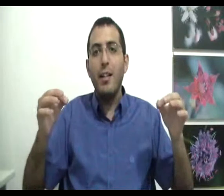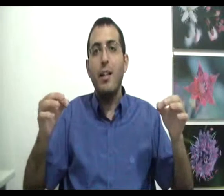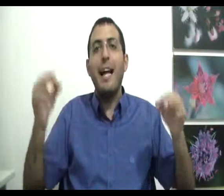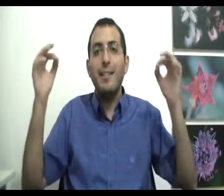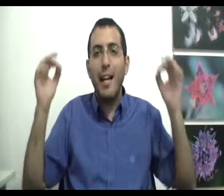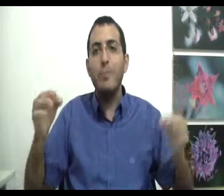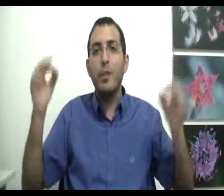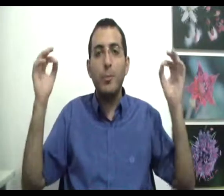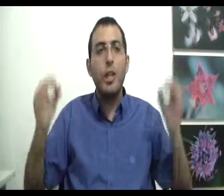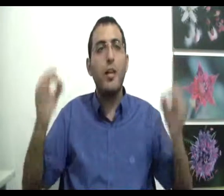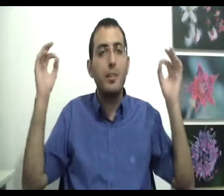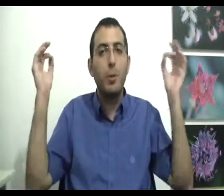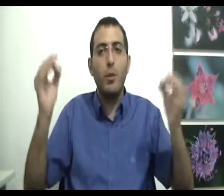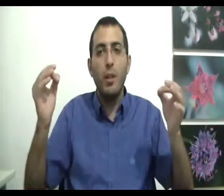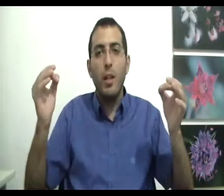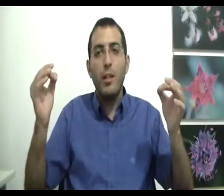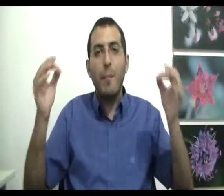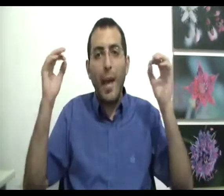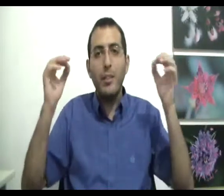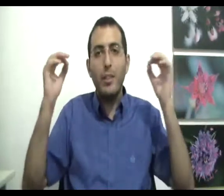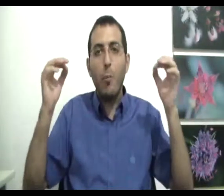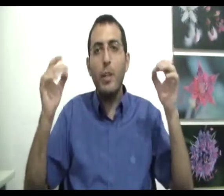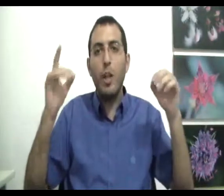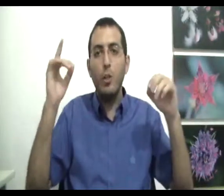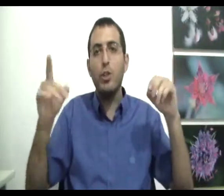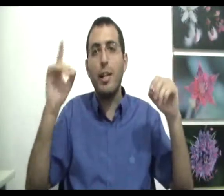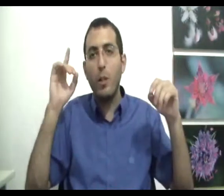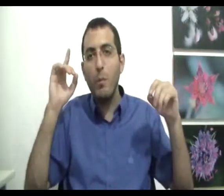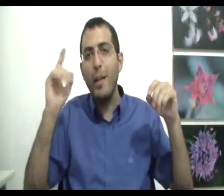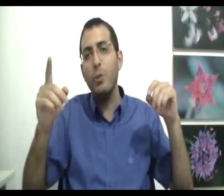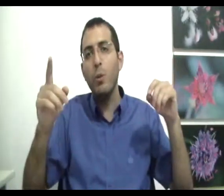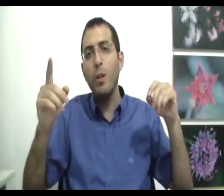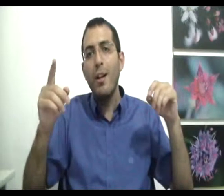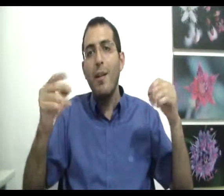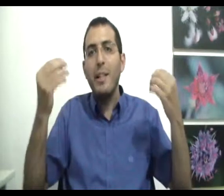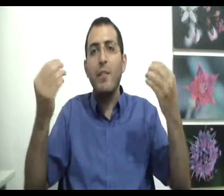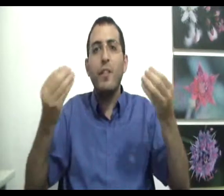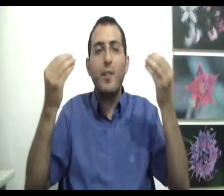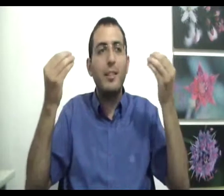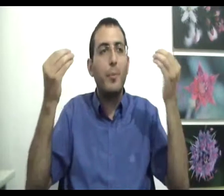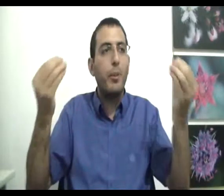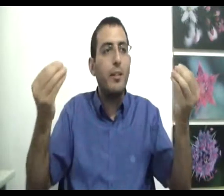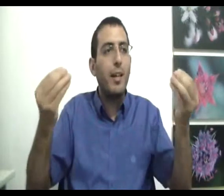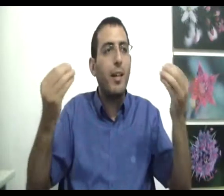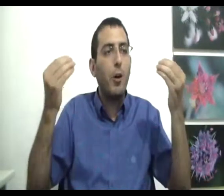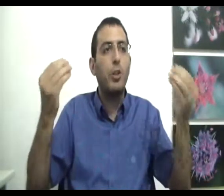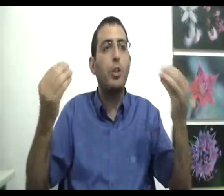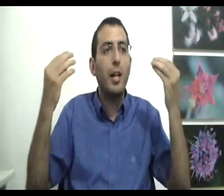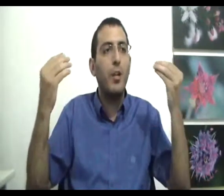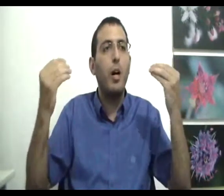לאדם שימשיך לסבול כי ברגע שאתה אומר שהאושר שלך תלוי במשהו בעצם פספסת את הפואנטה כי האושר שלך לא